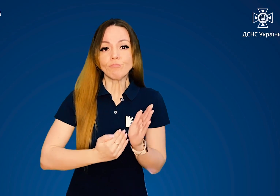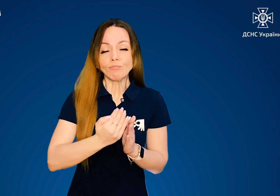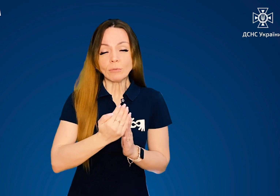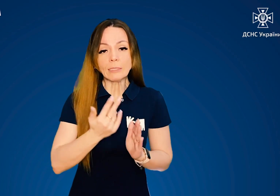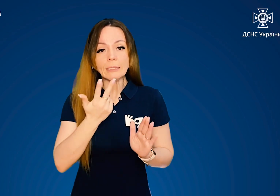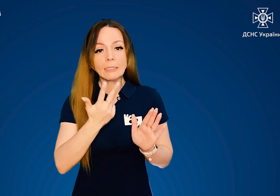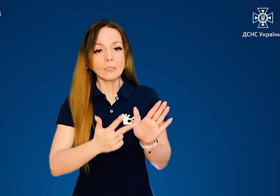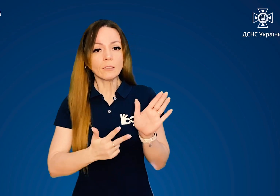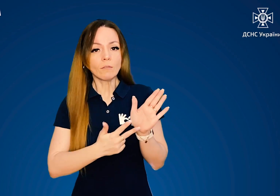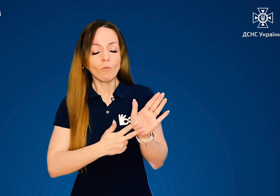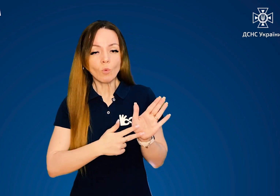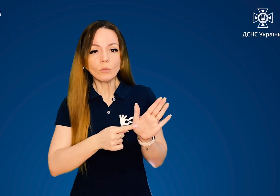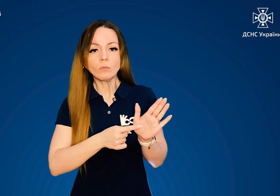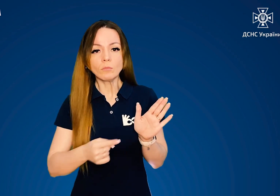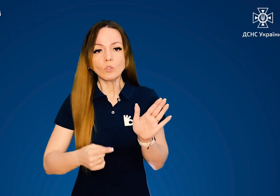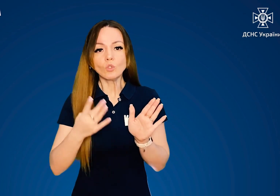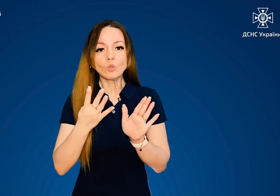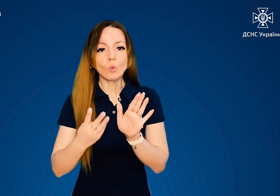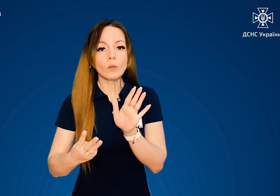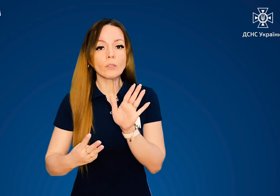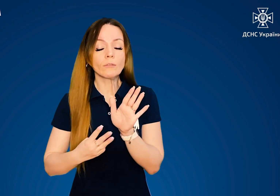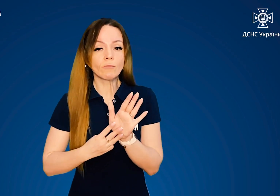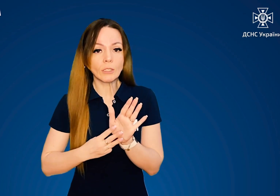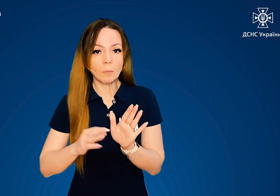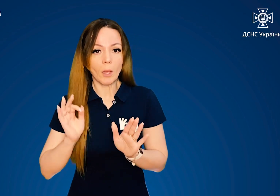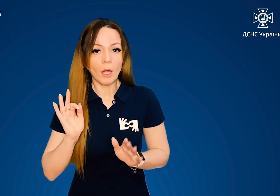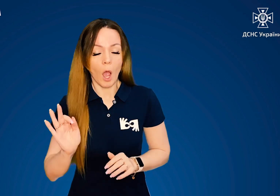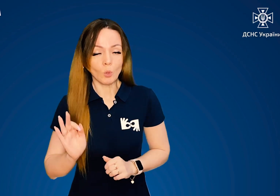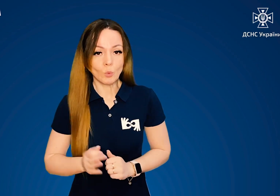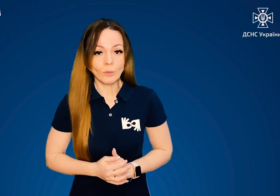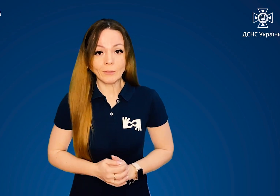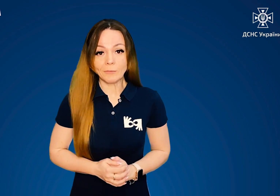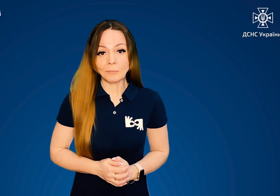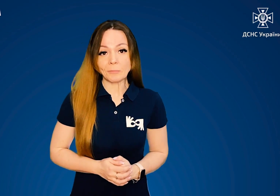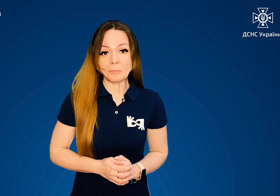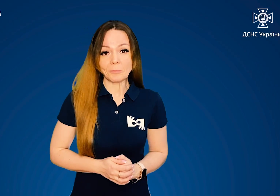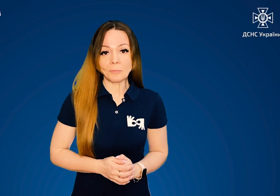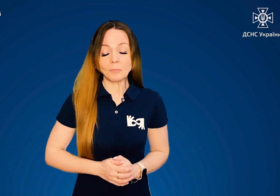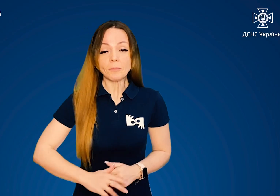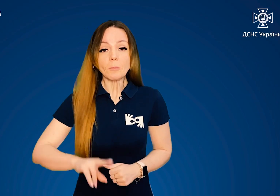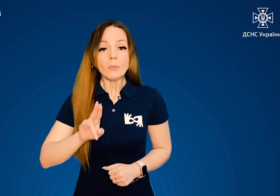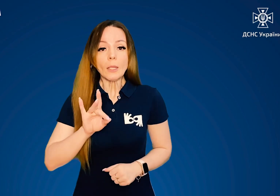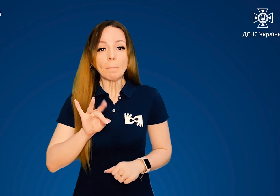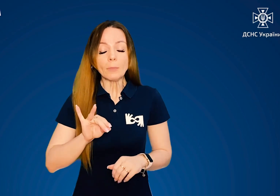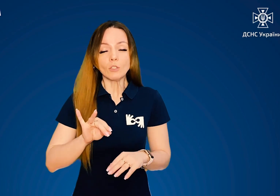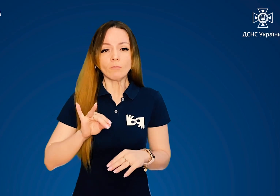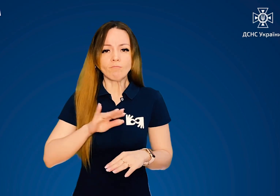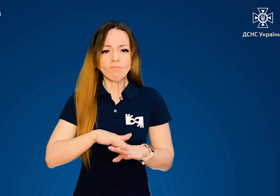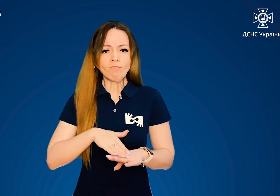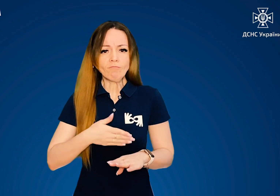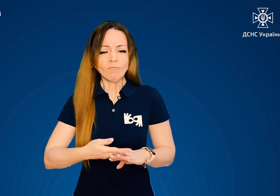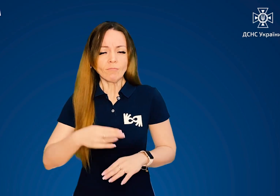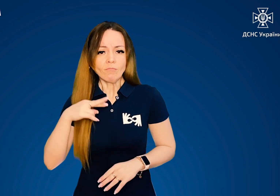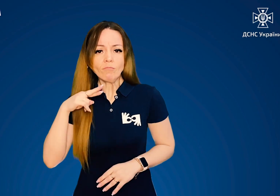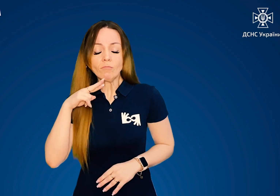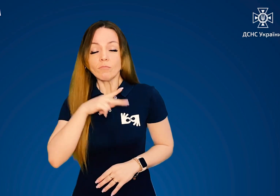температури тіла до 38-48 градусів за Цельсієм. При тяжкому